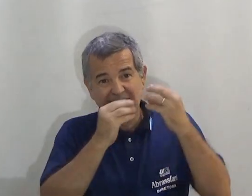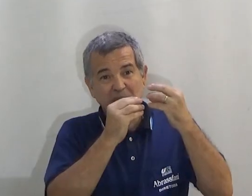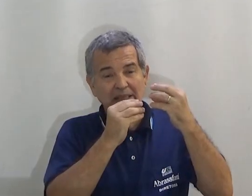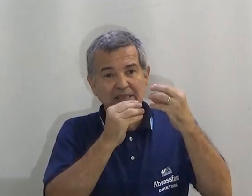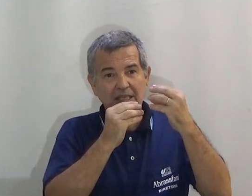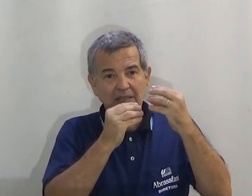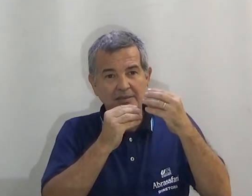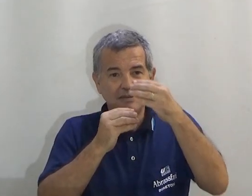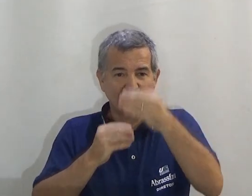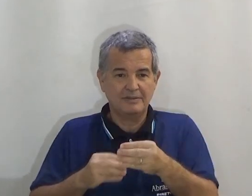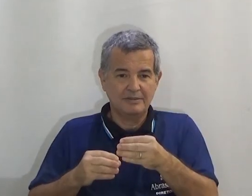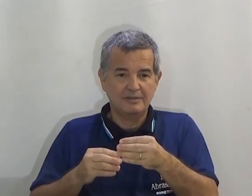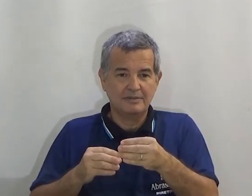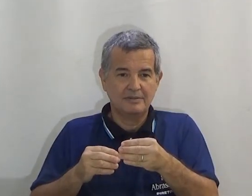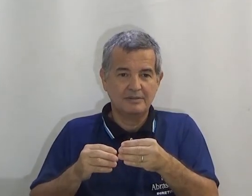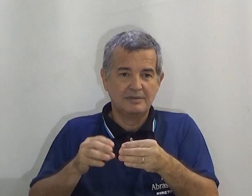Melancia.